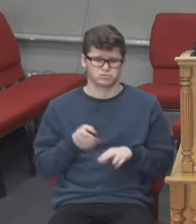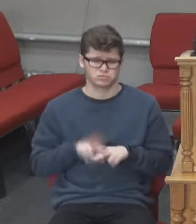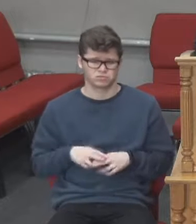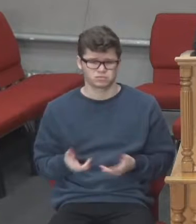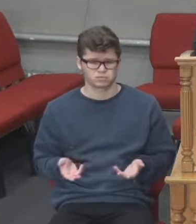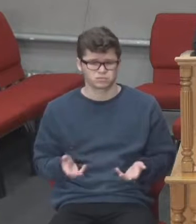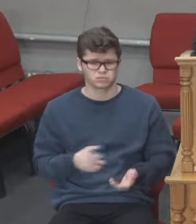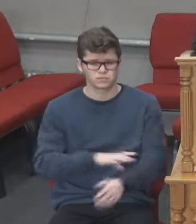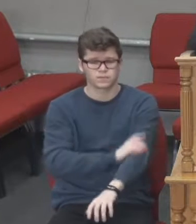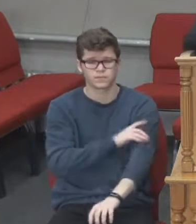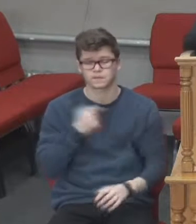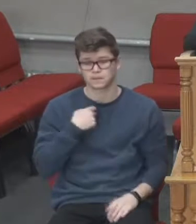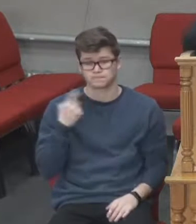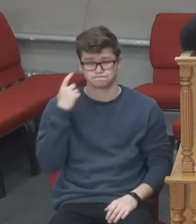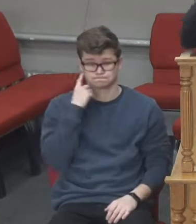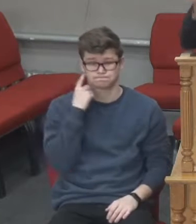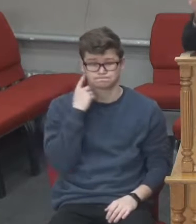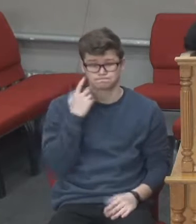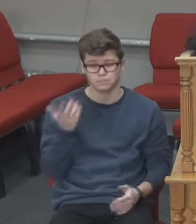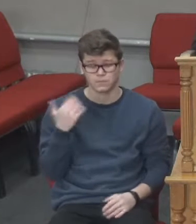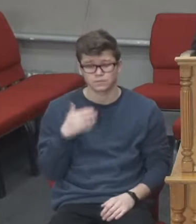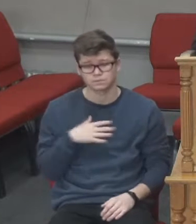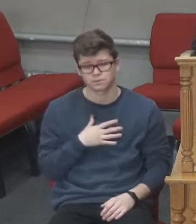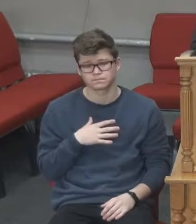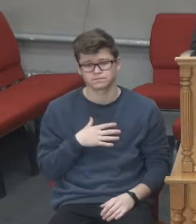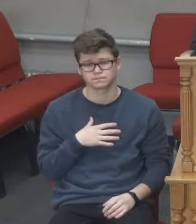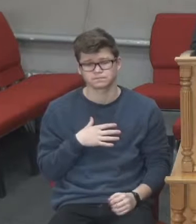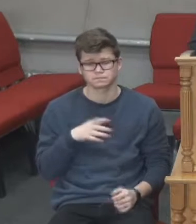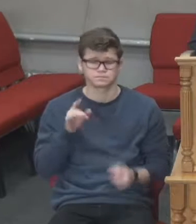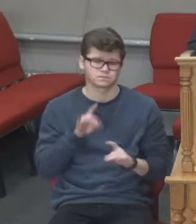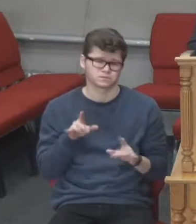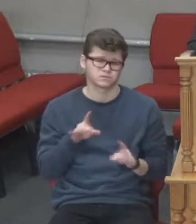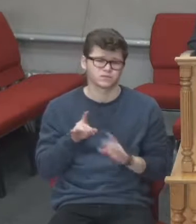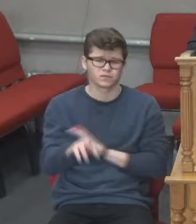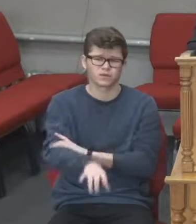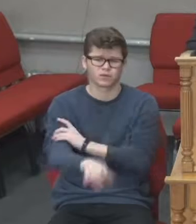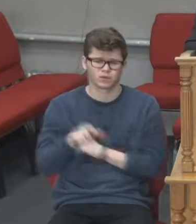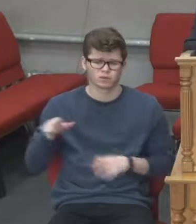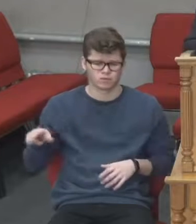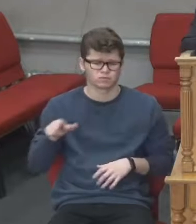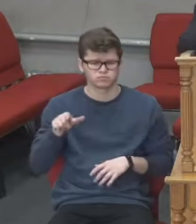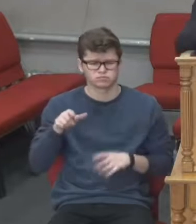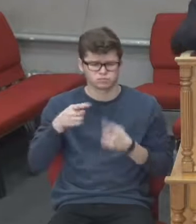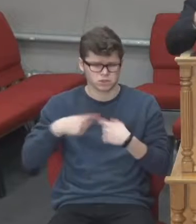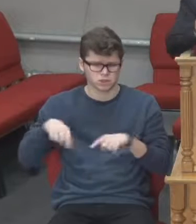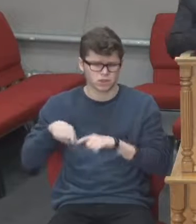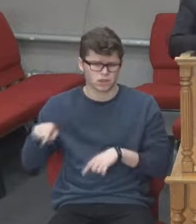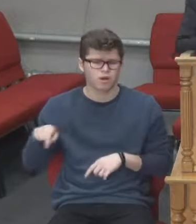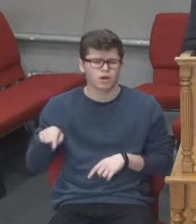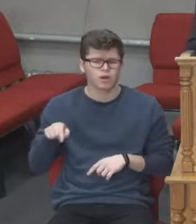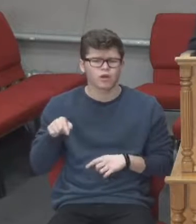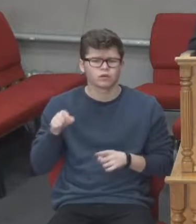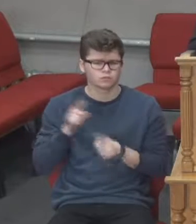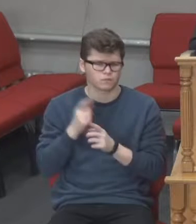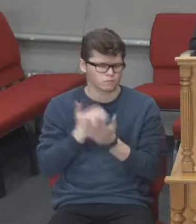І я чув теж в іншій країні, яка має досить високий рівень, влада дуже